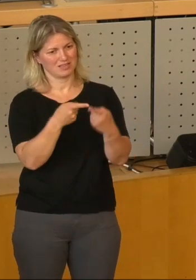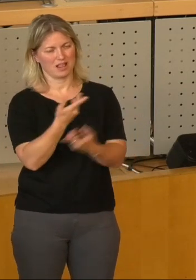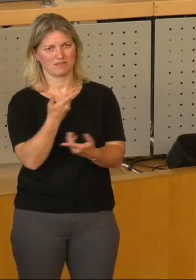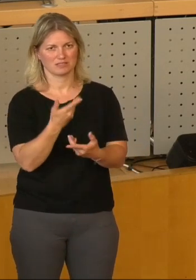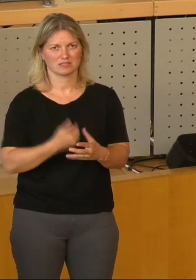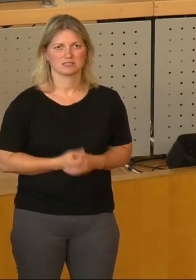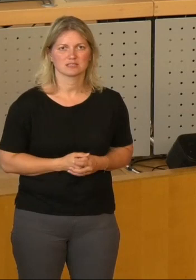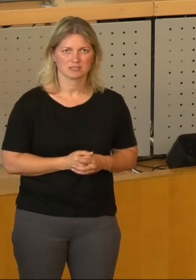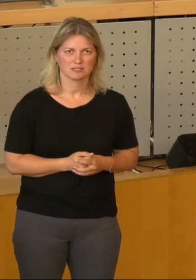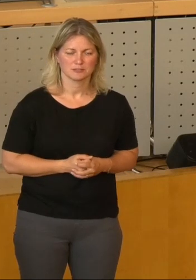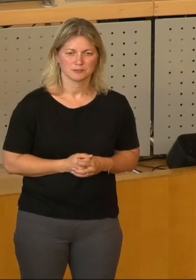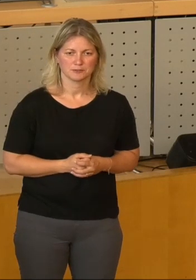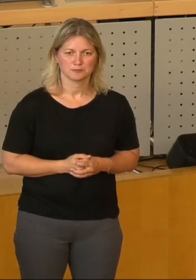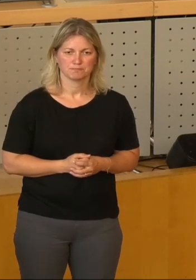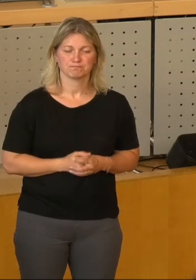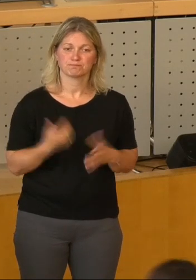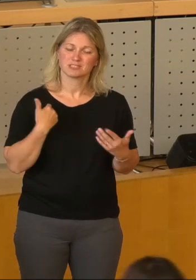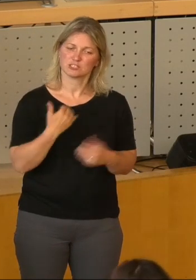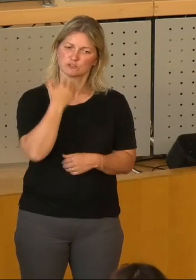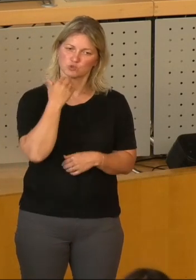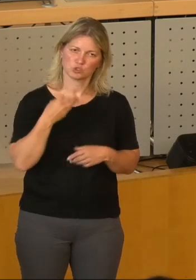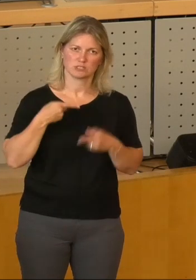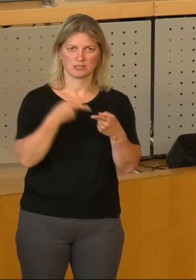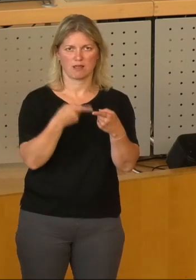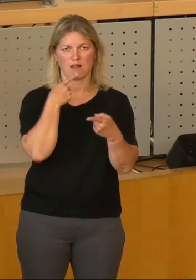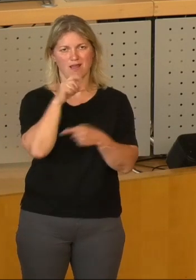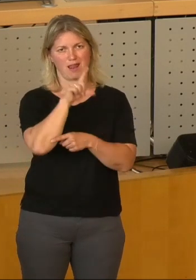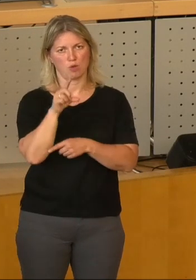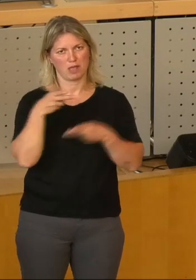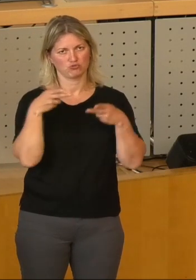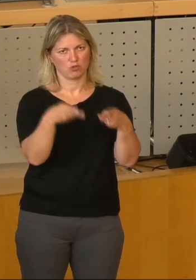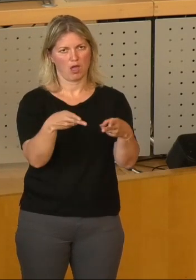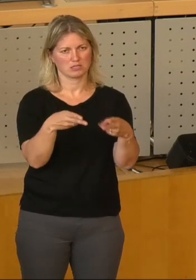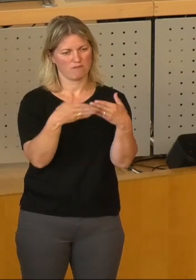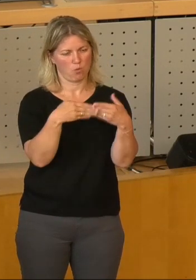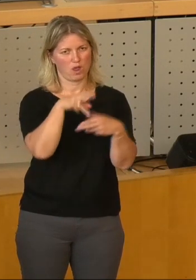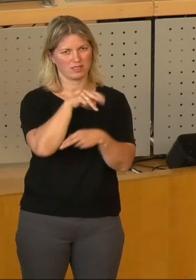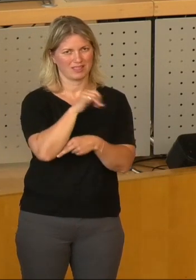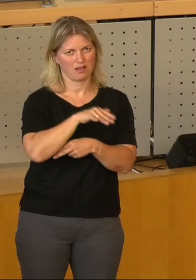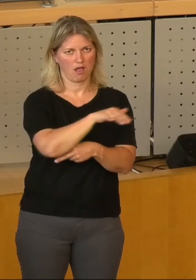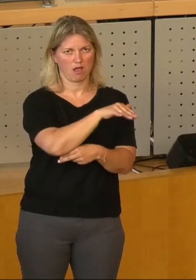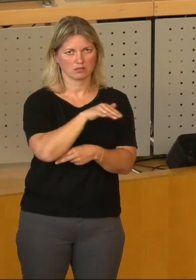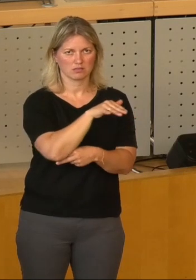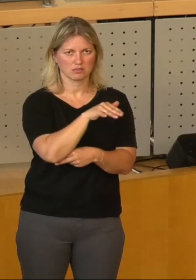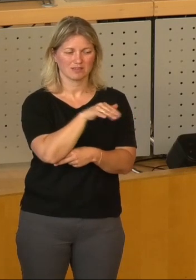Ich möchte, dass die Sanierung der Langobadenstraße im Stadtteil Nickern als